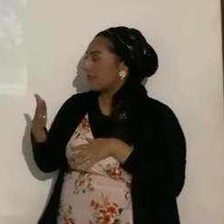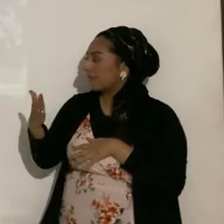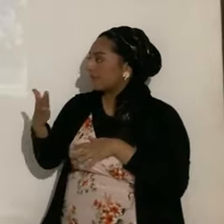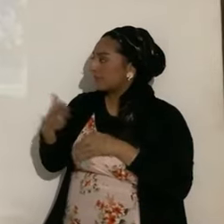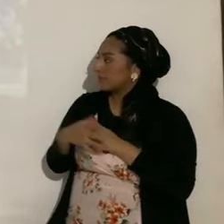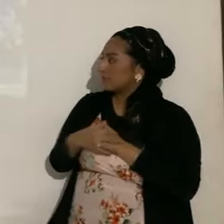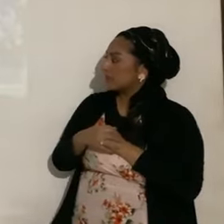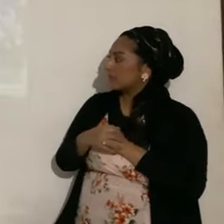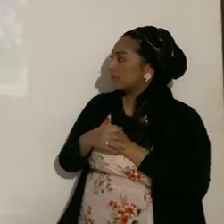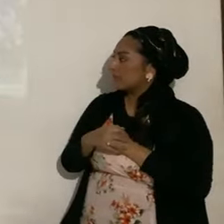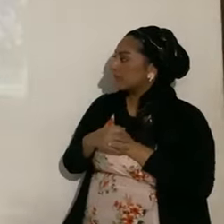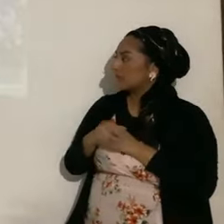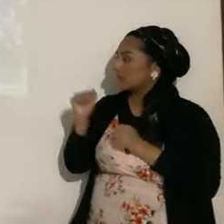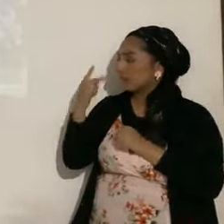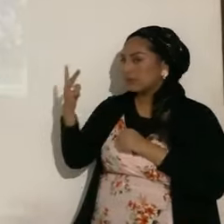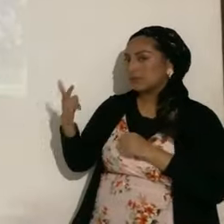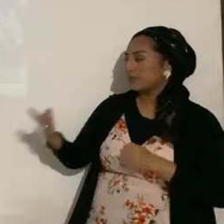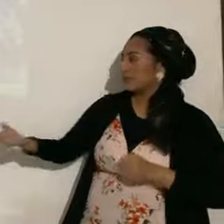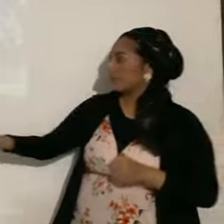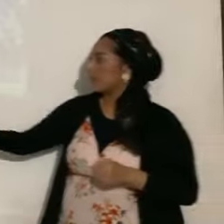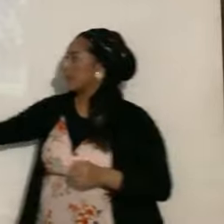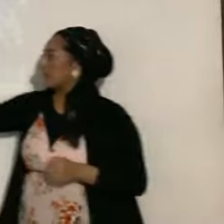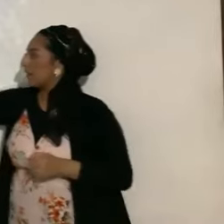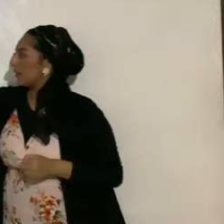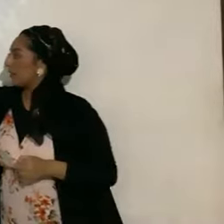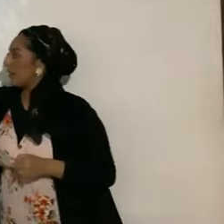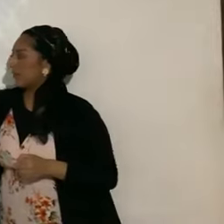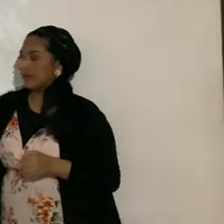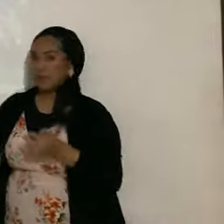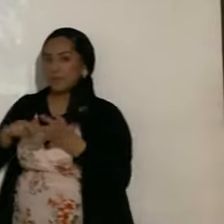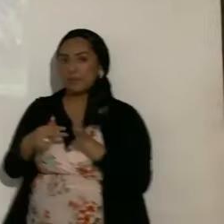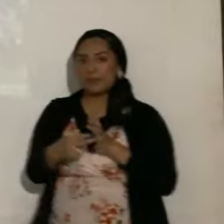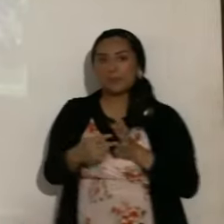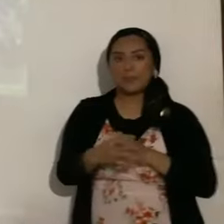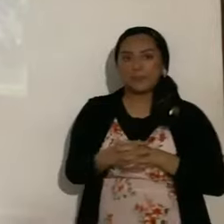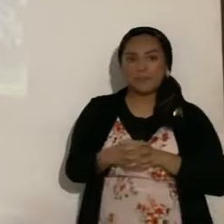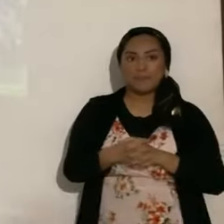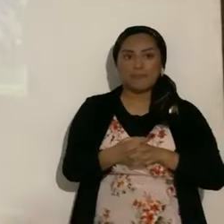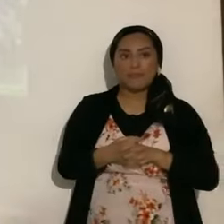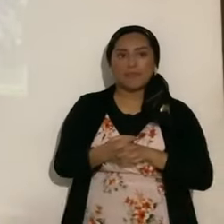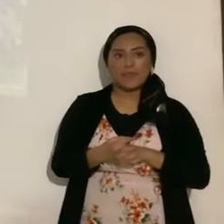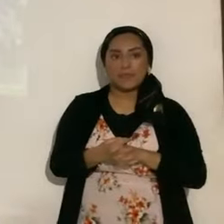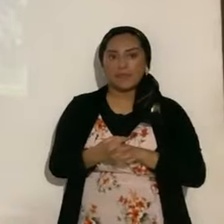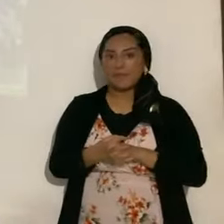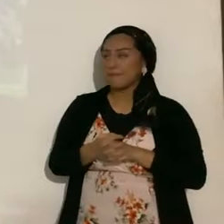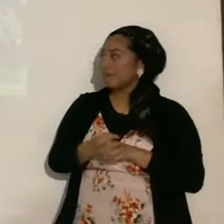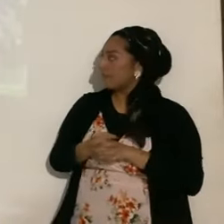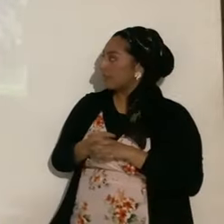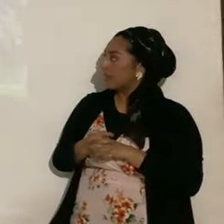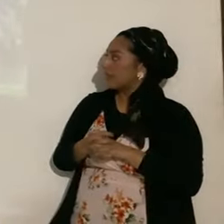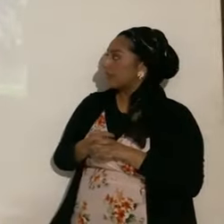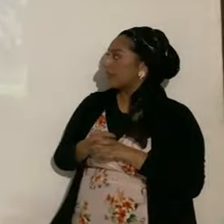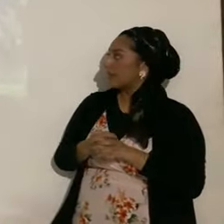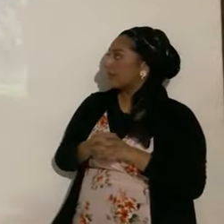Pisces o peces, abajo de Júpiter, está Andrómeda, en la parte inferior,